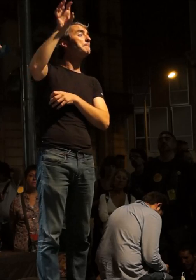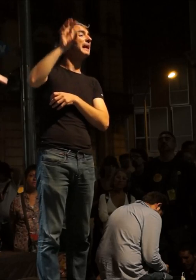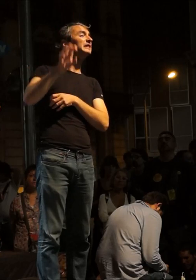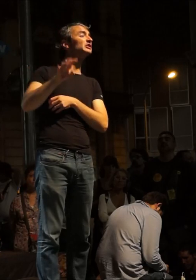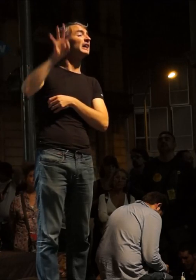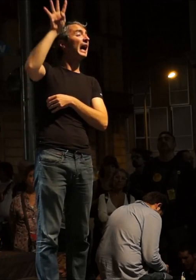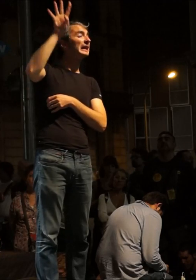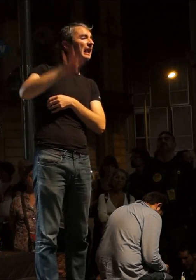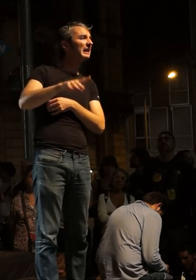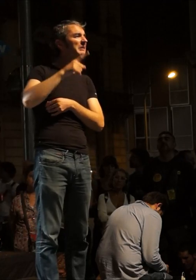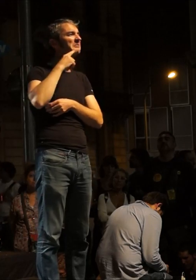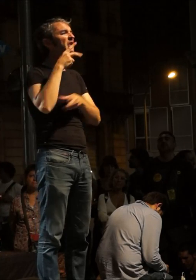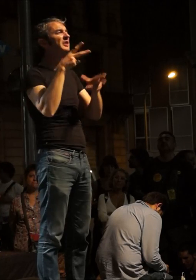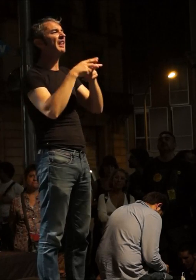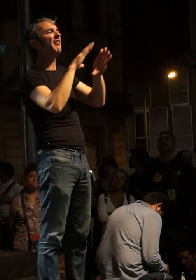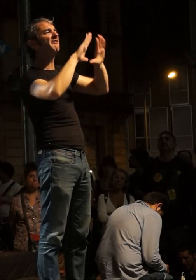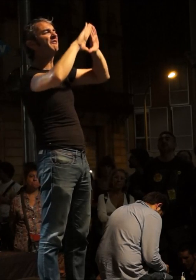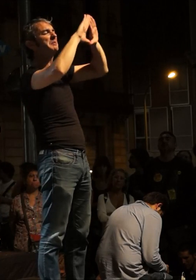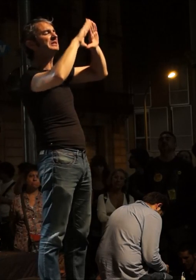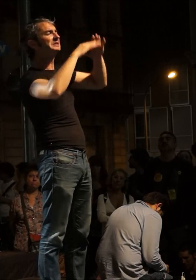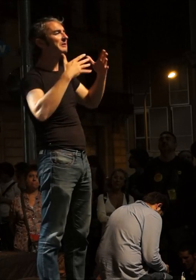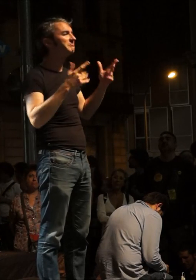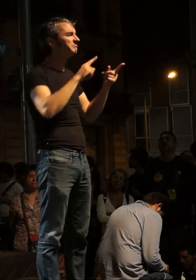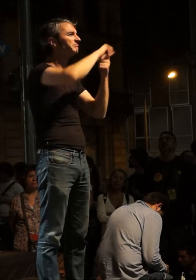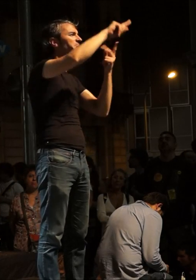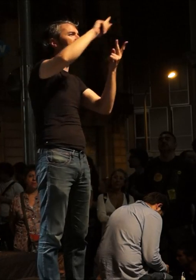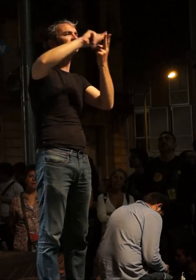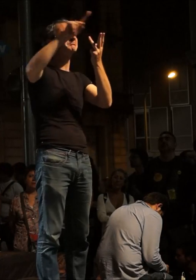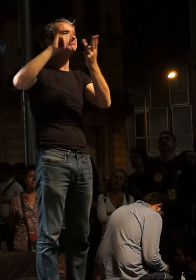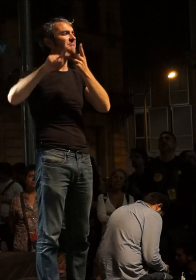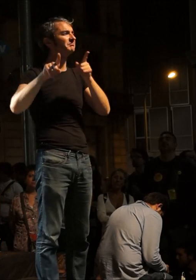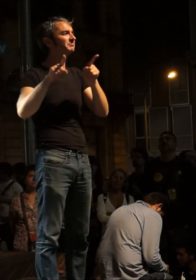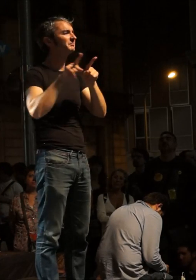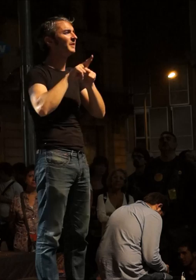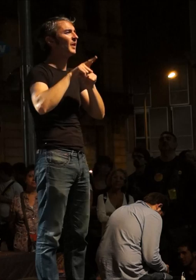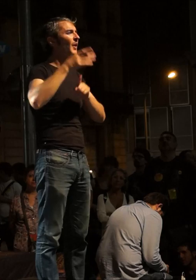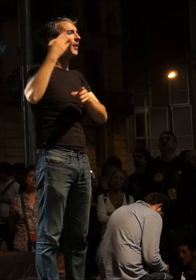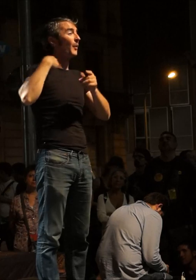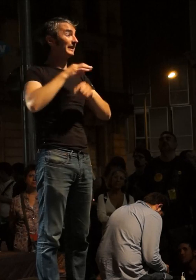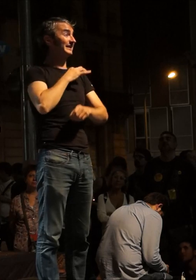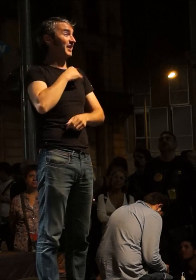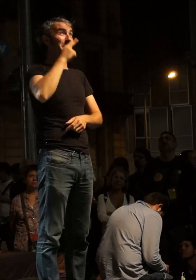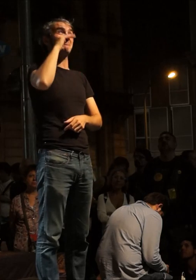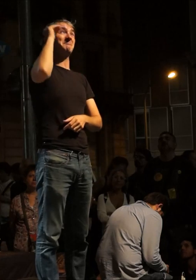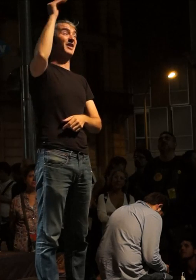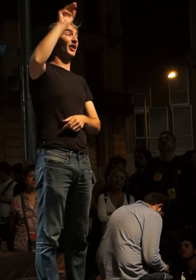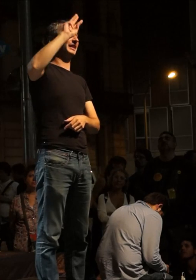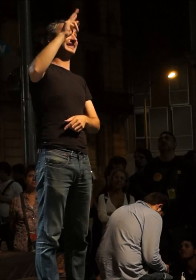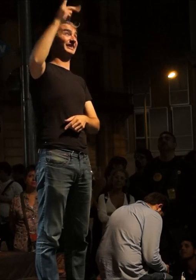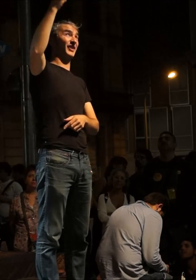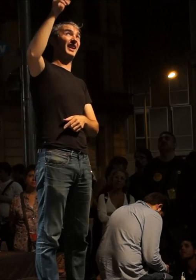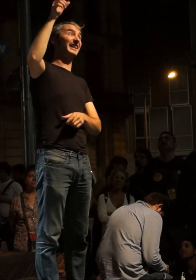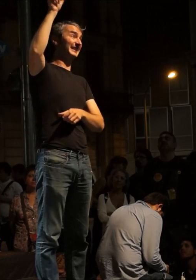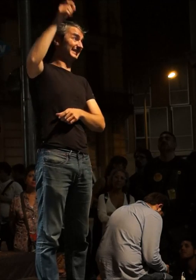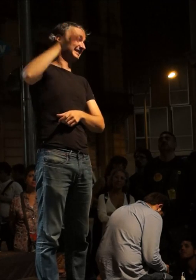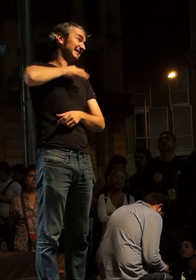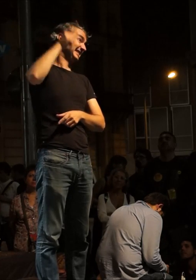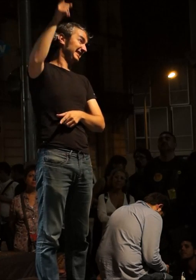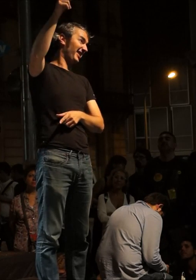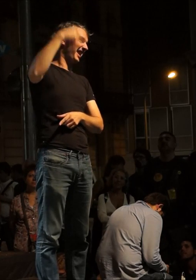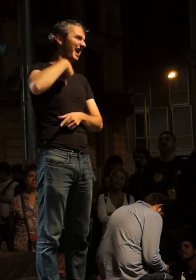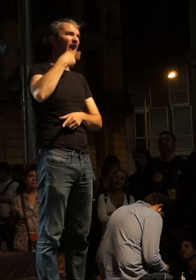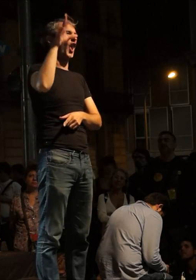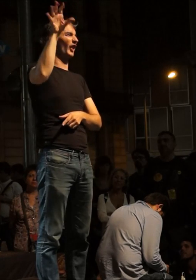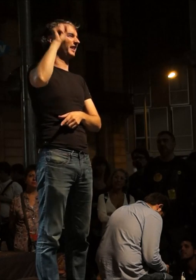això d'una societat feminista que això, la senyora Gran del Tercer Segona això no ho entén que això li resulta massa